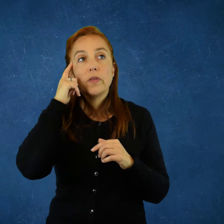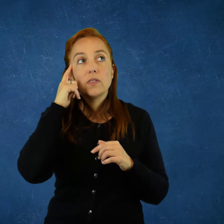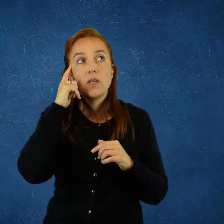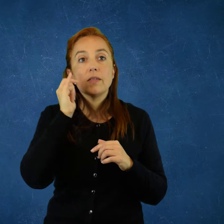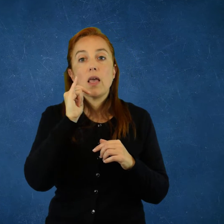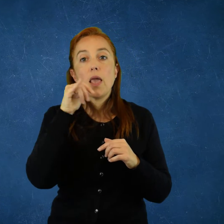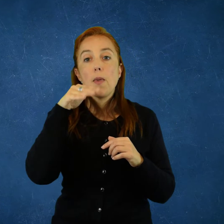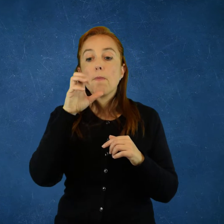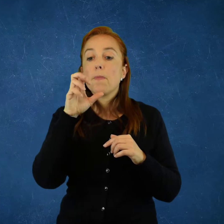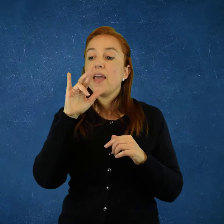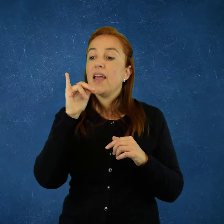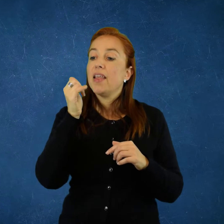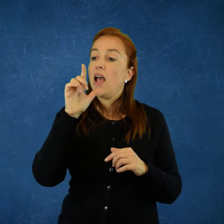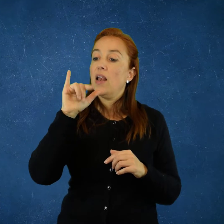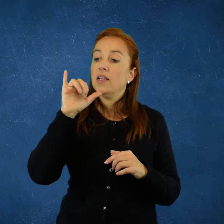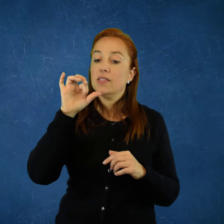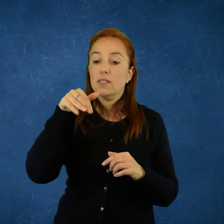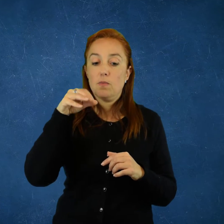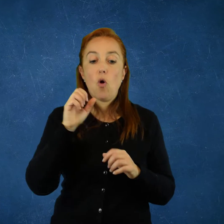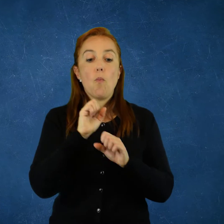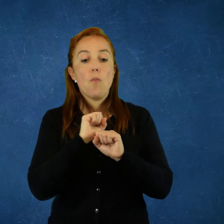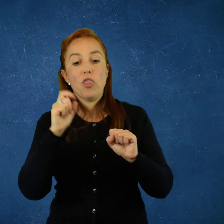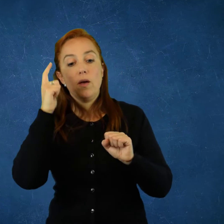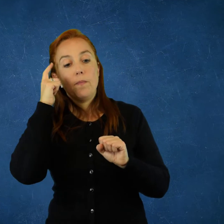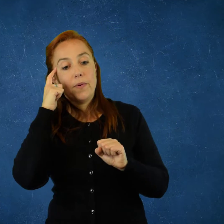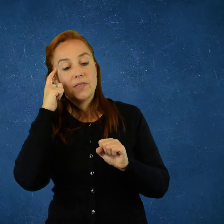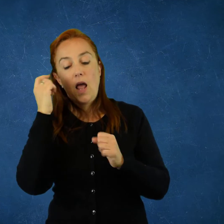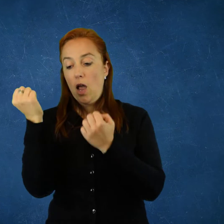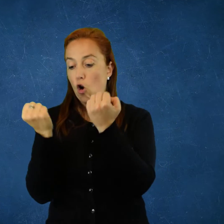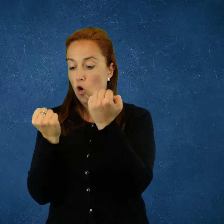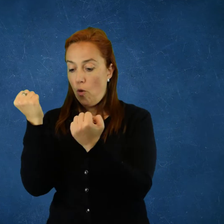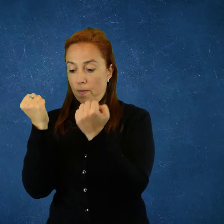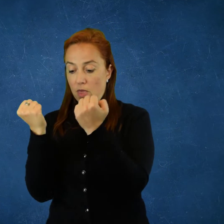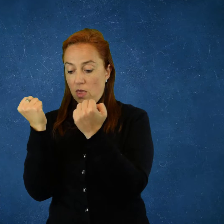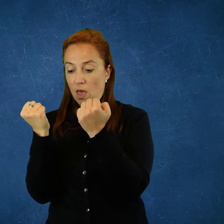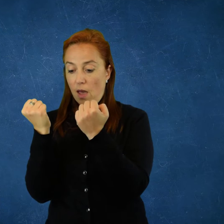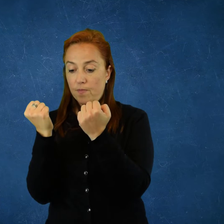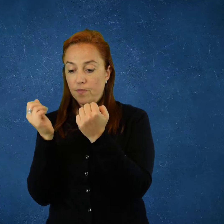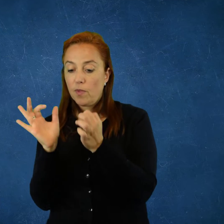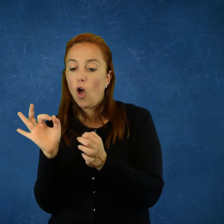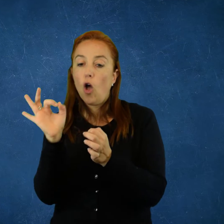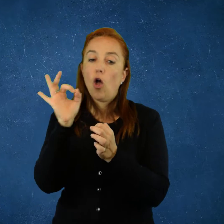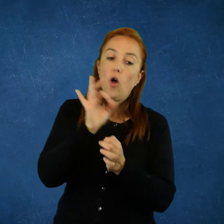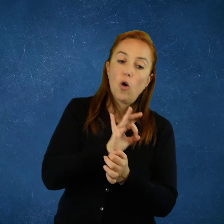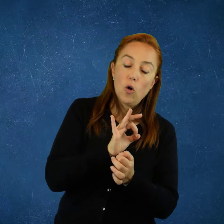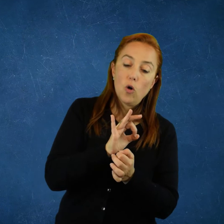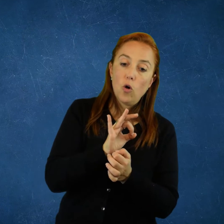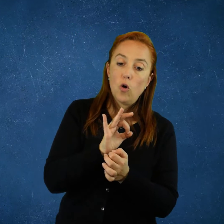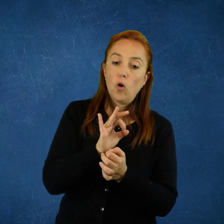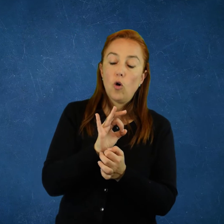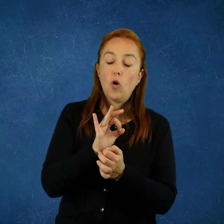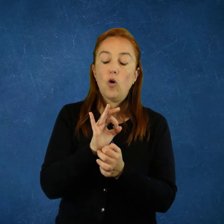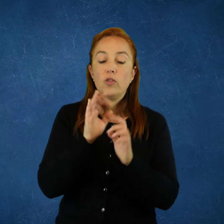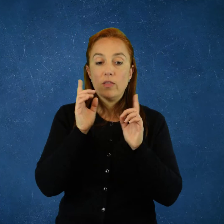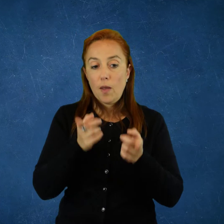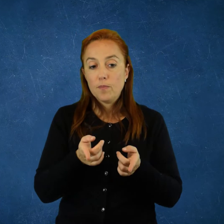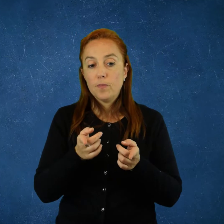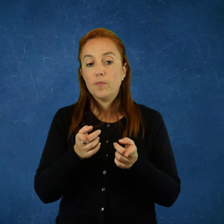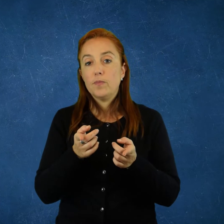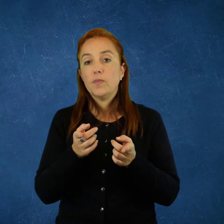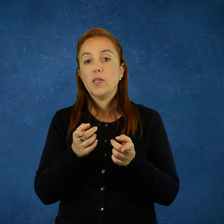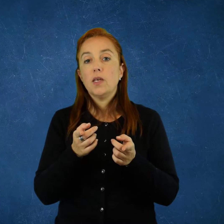Es claro, entonces, que cuando vos te explicas el imperialismo, lo podés hacer desde una lógica economicista,